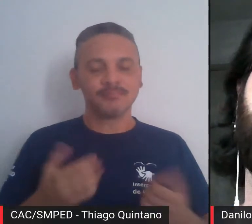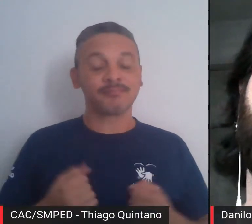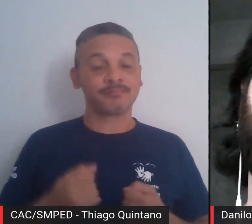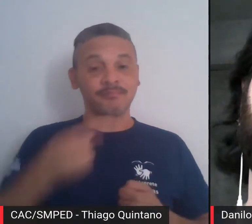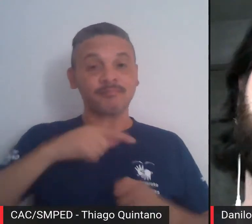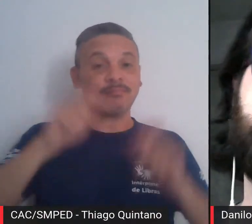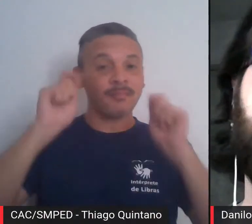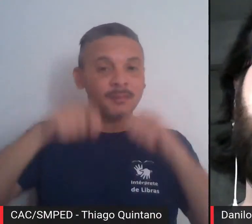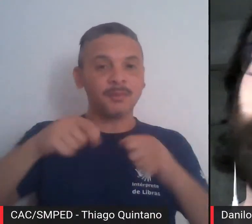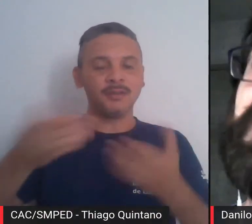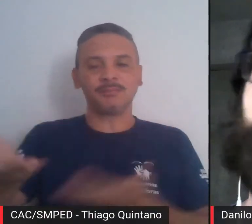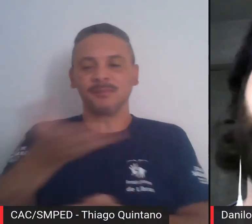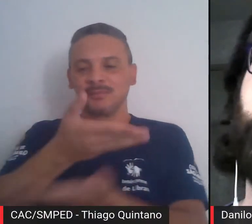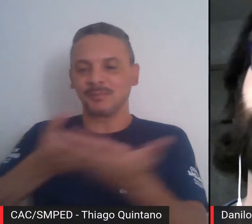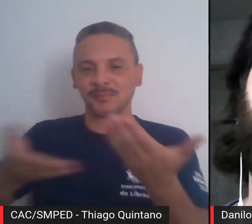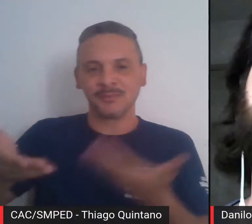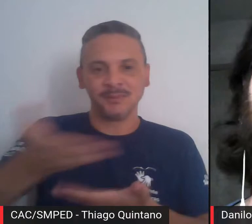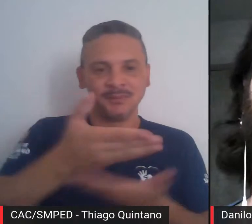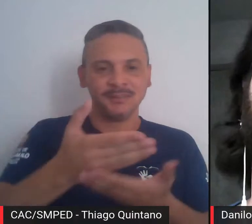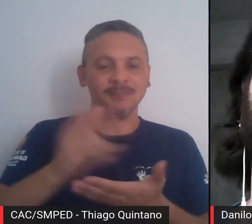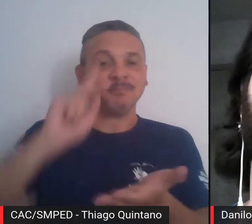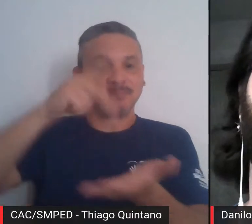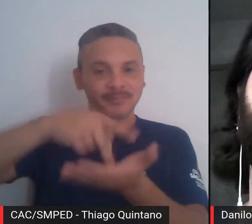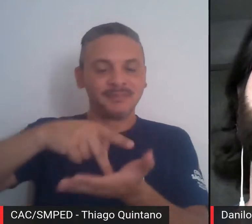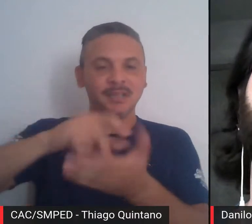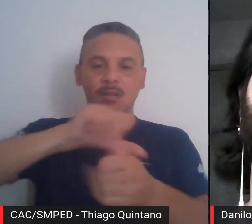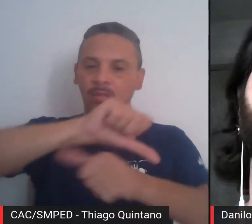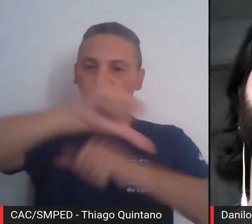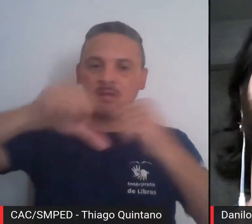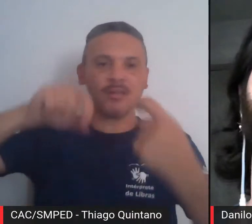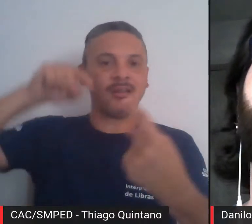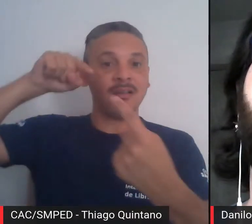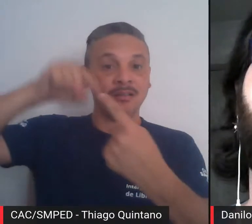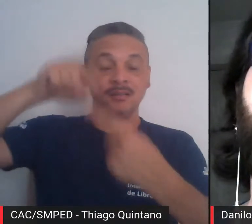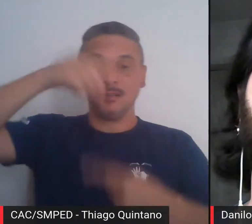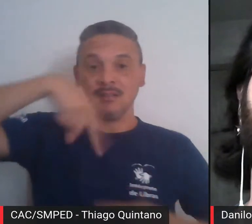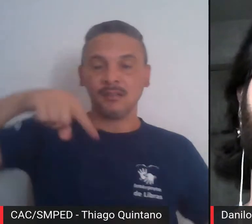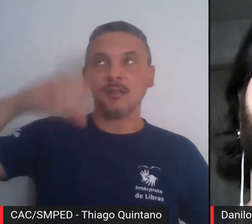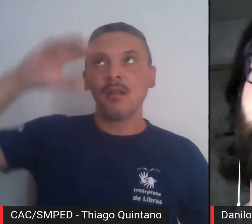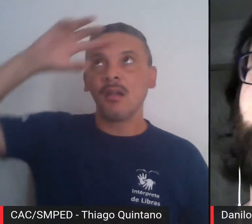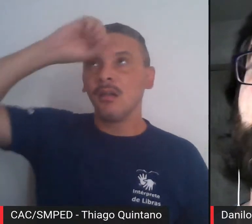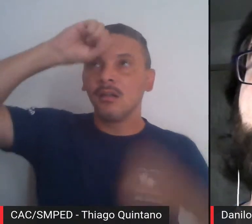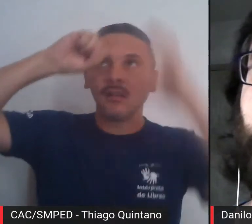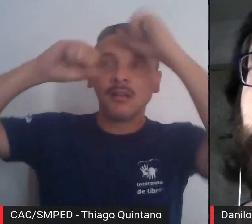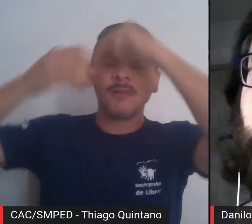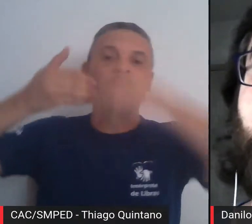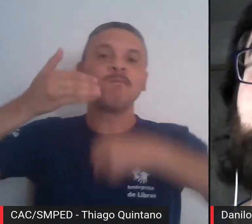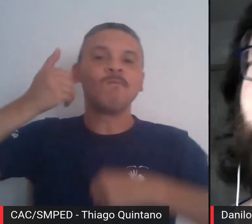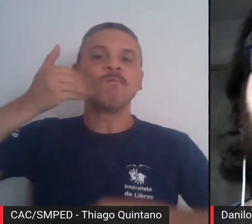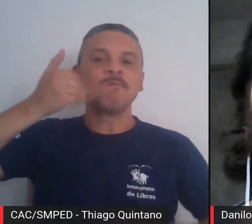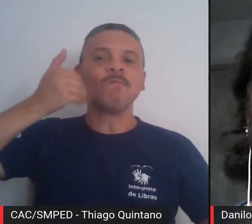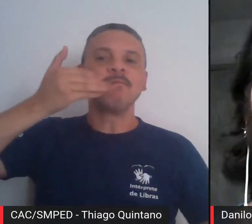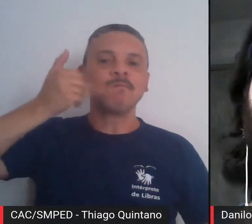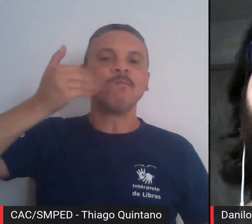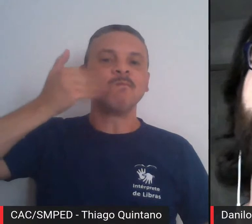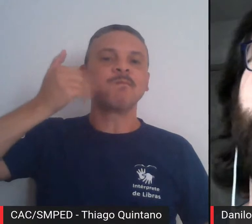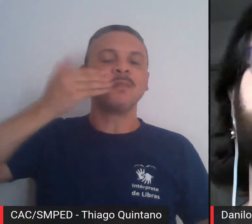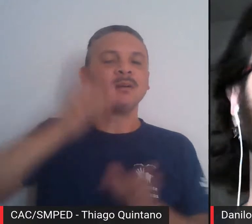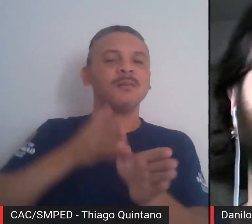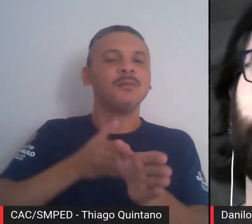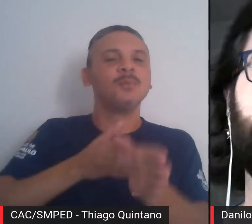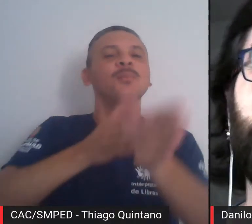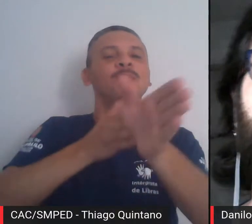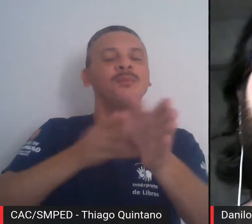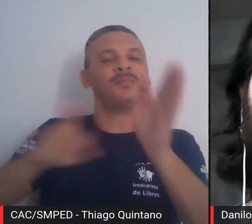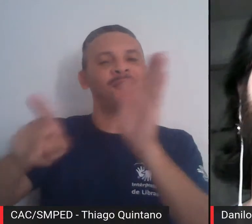permita ter vivências realmente mais transformadoras, que nos eduquem, que caminhe o nosso olhar